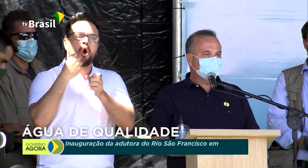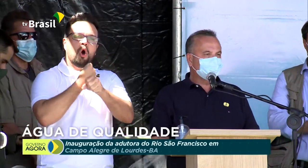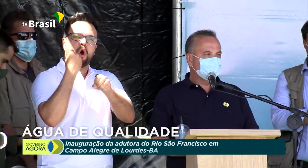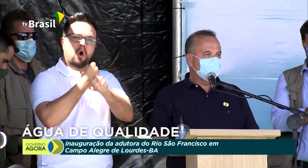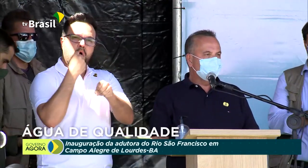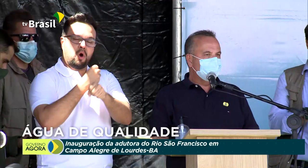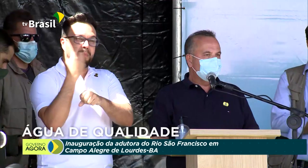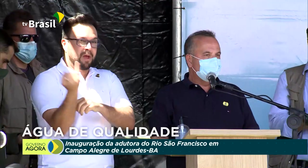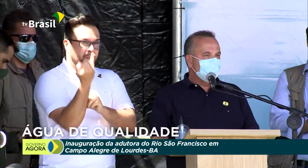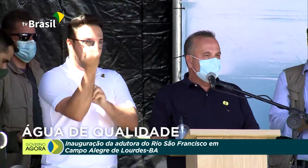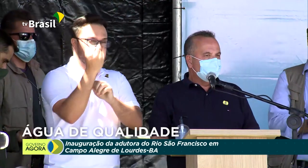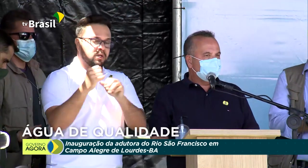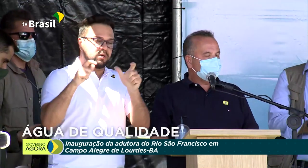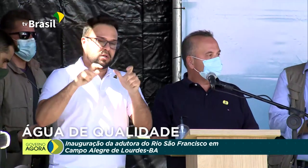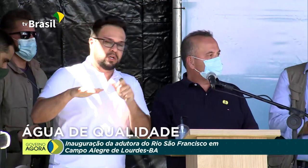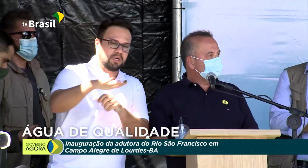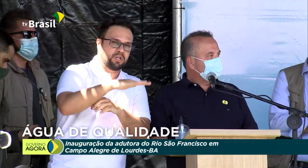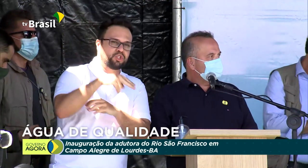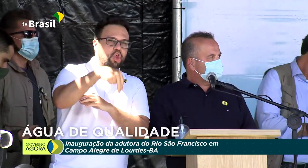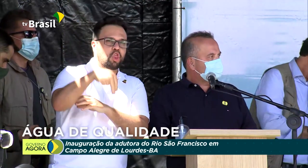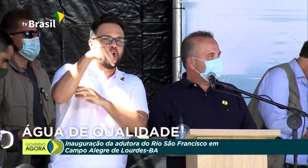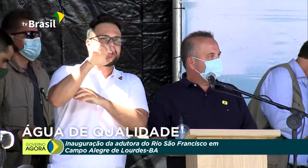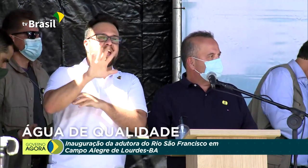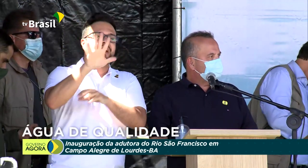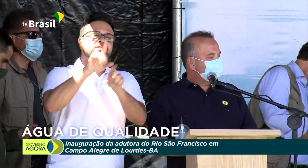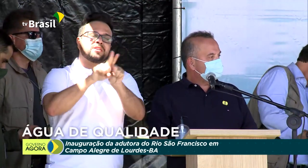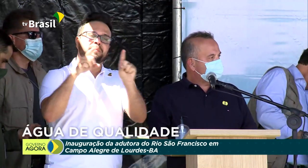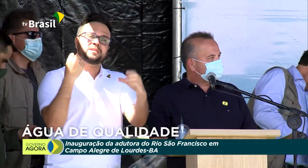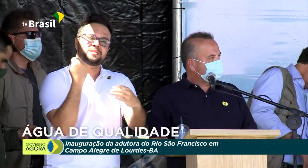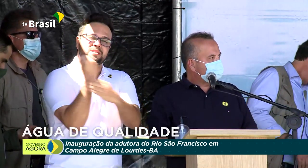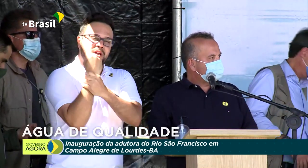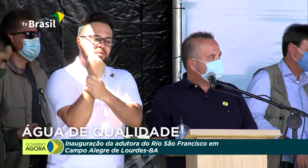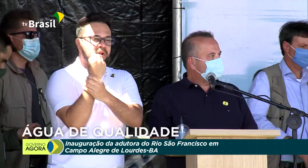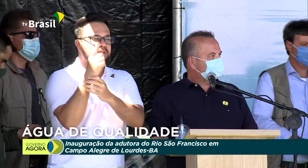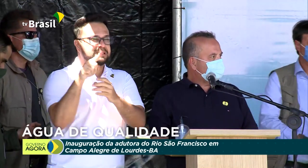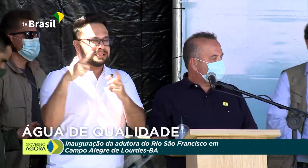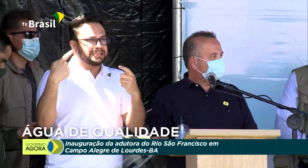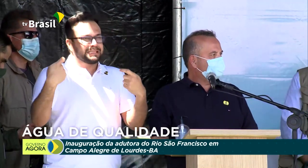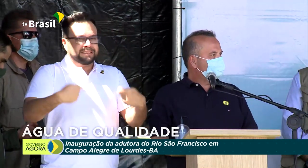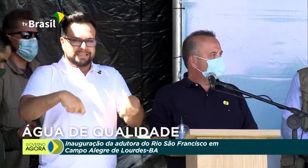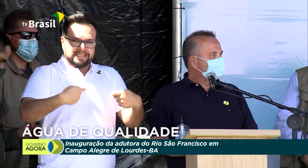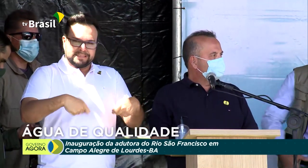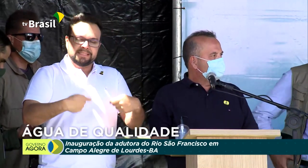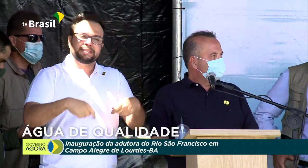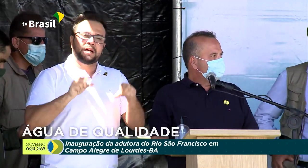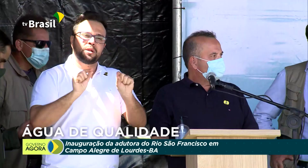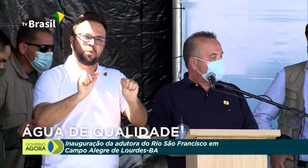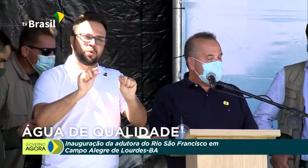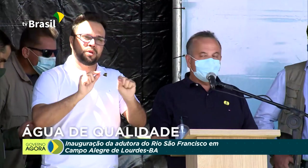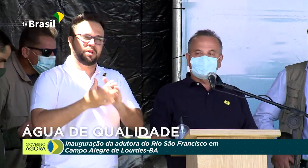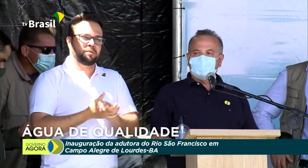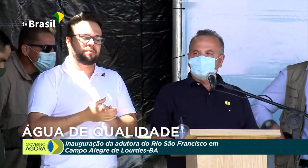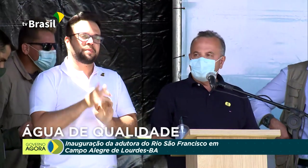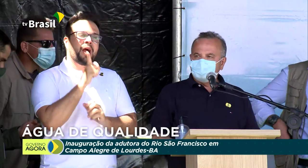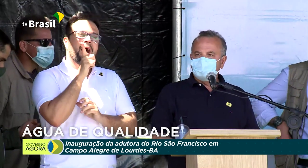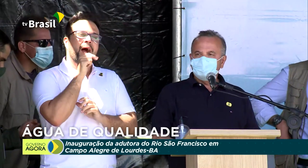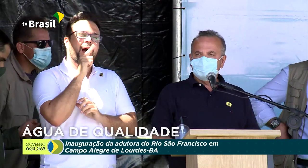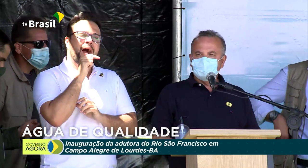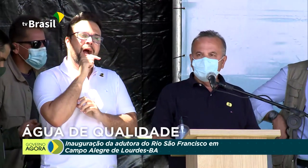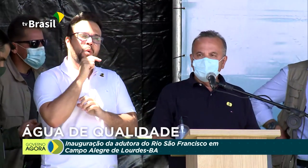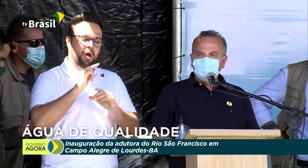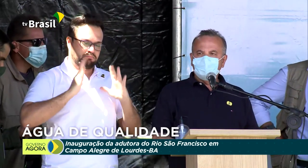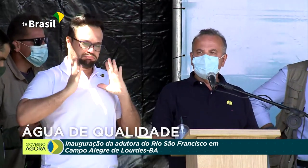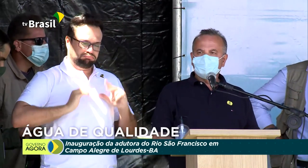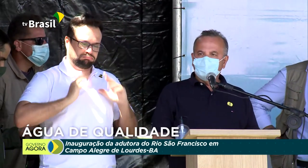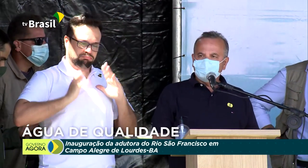para que a segurança necessária que é dada pela água tratada,